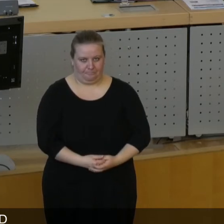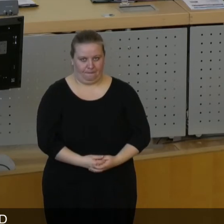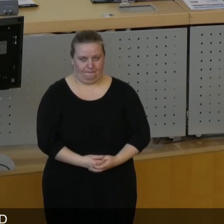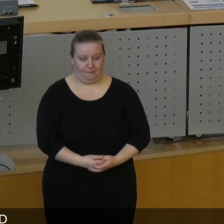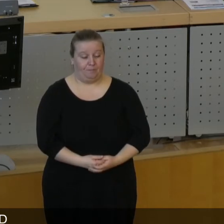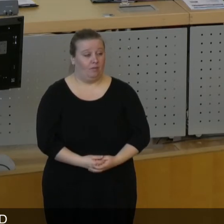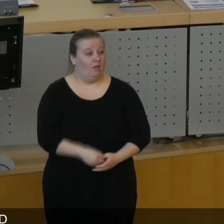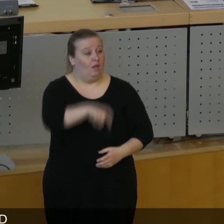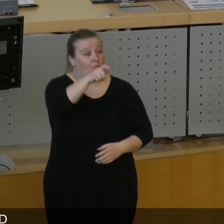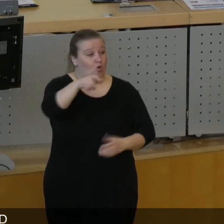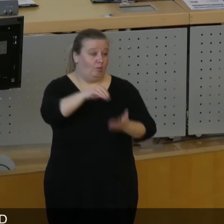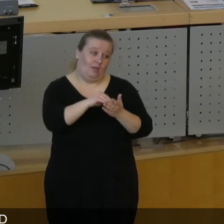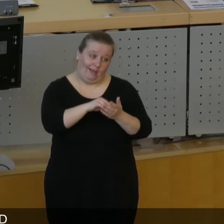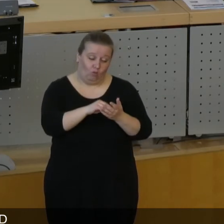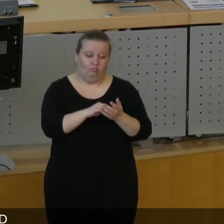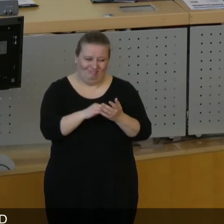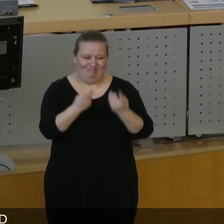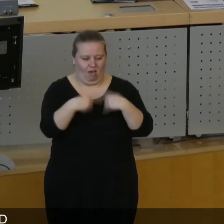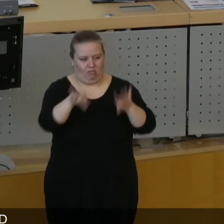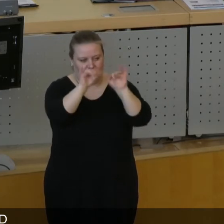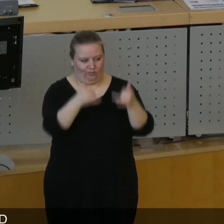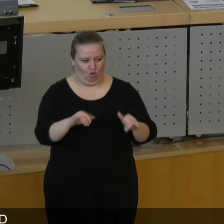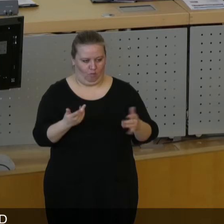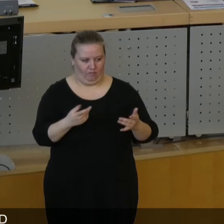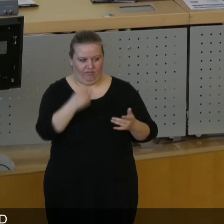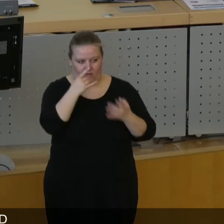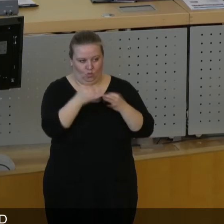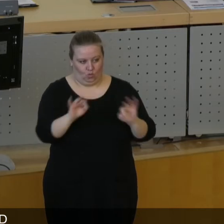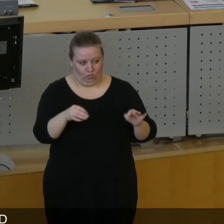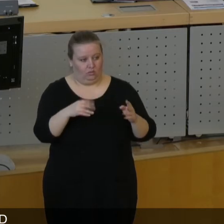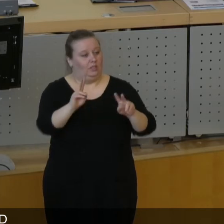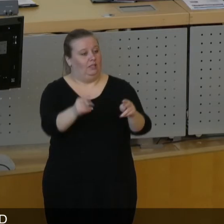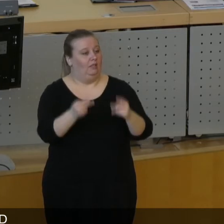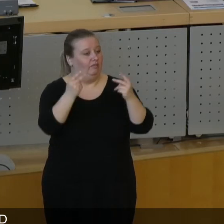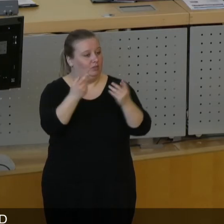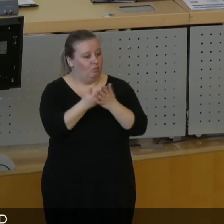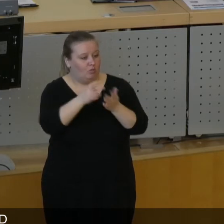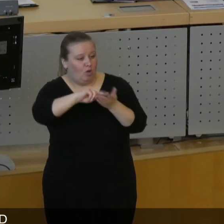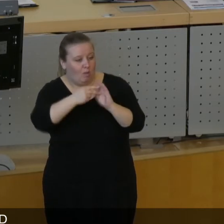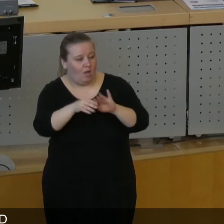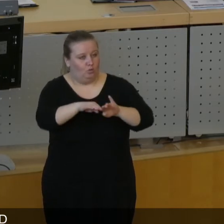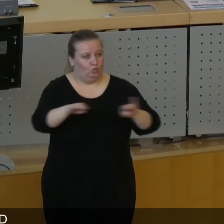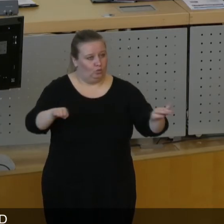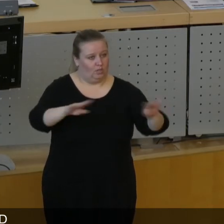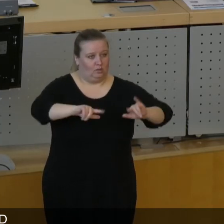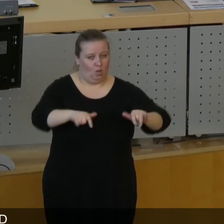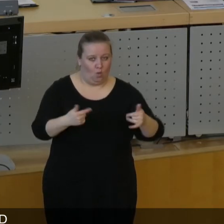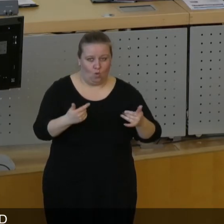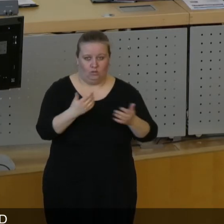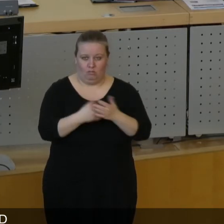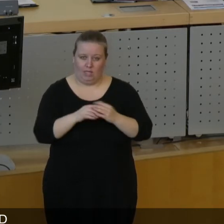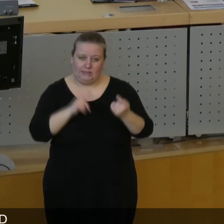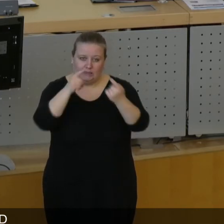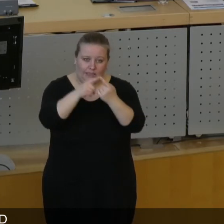Gute Bürgerbeteiligung sieht aber anders aus. Gute Bürgerbeteiligung setzt bei den Planungsgrundsätzen an. Sie setzt bei den